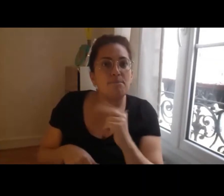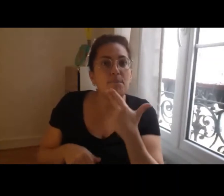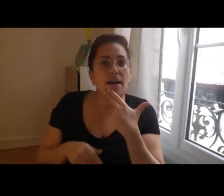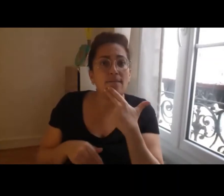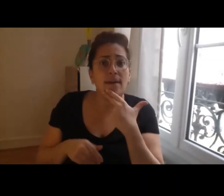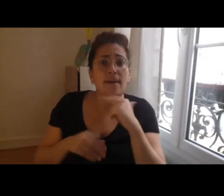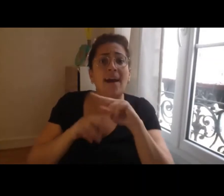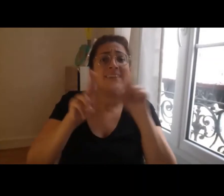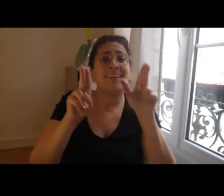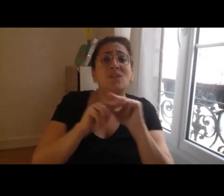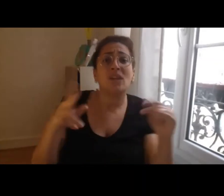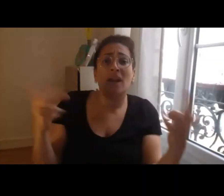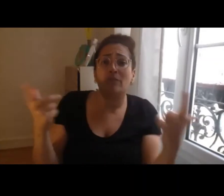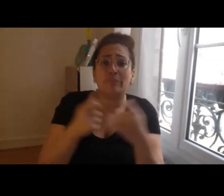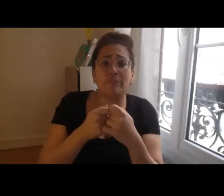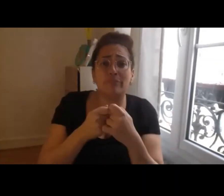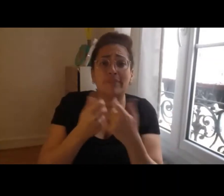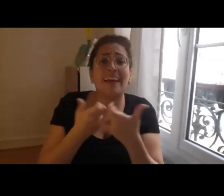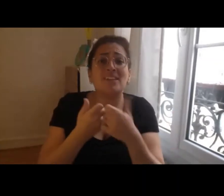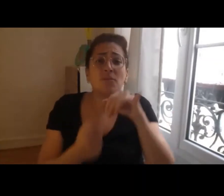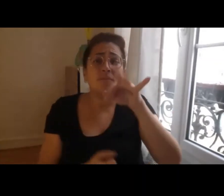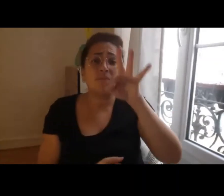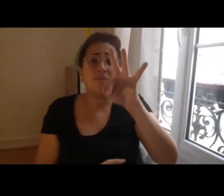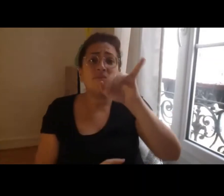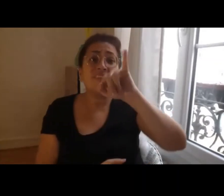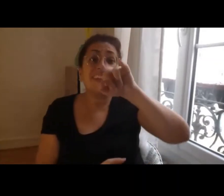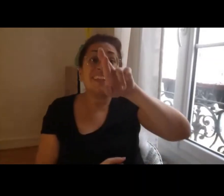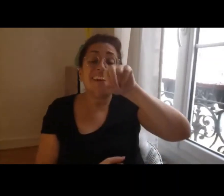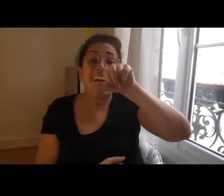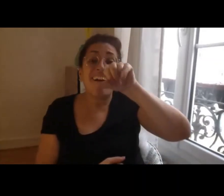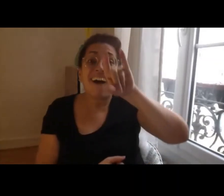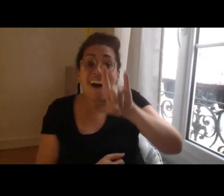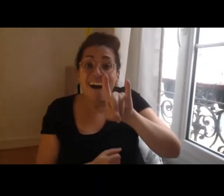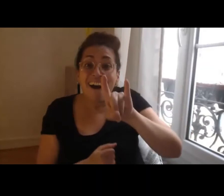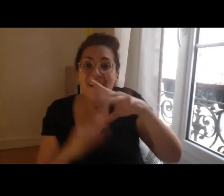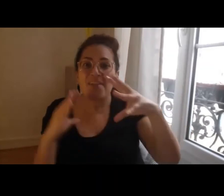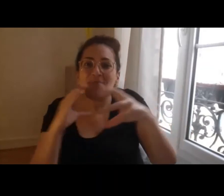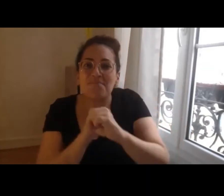la FIRA c'est pour nous vraiment